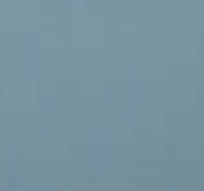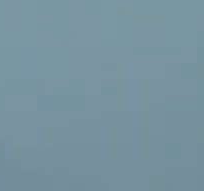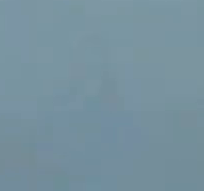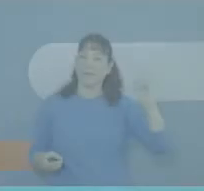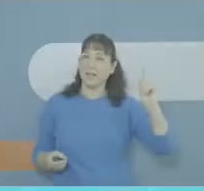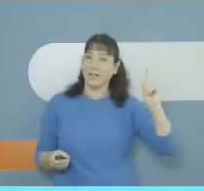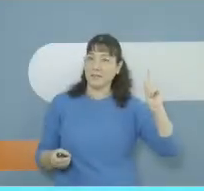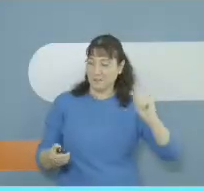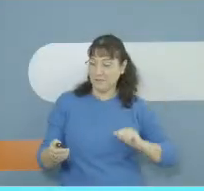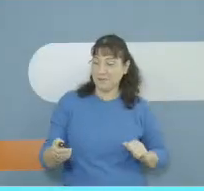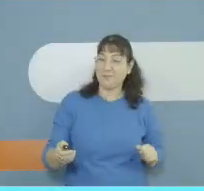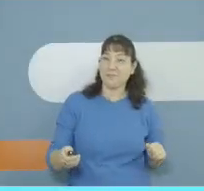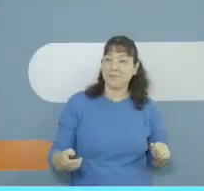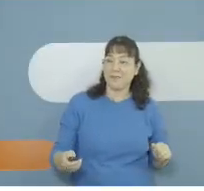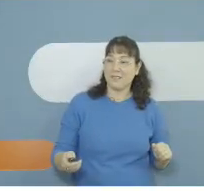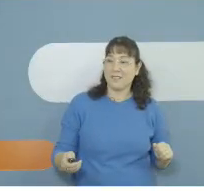בוקר בעיר 1